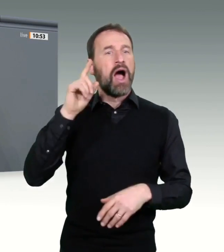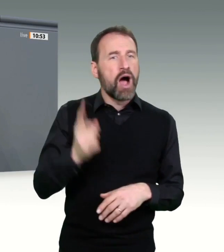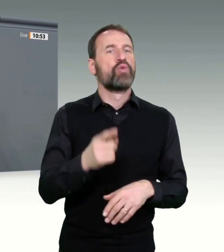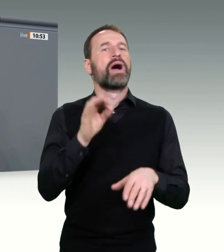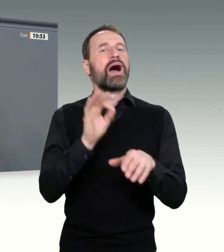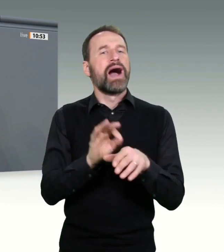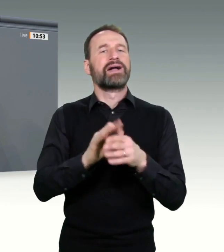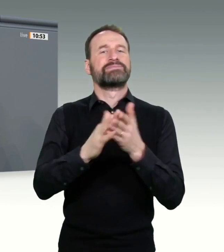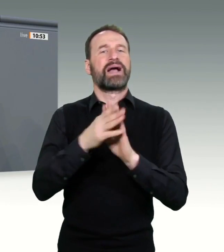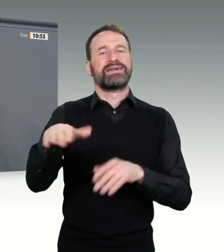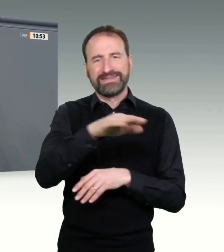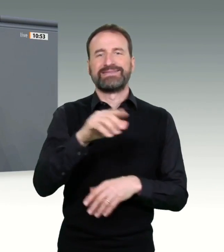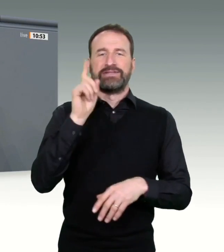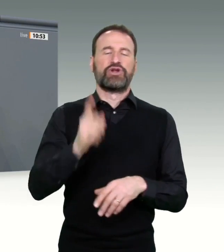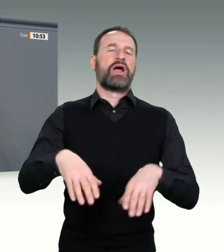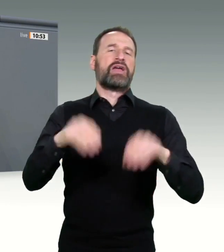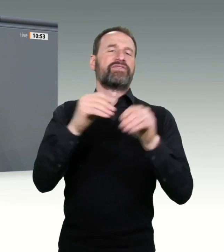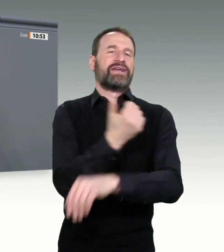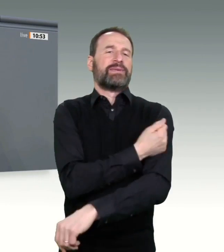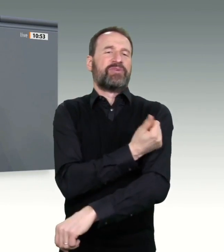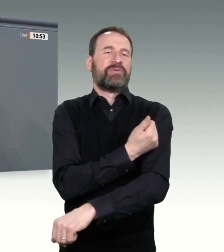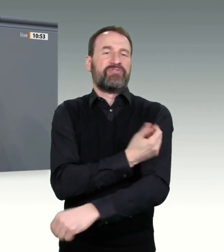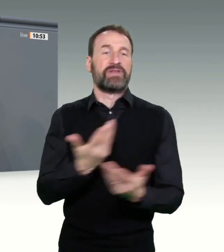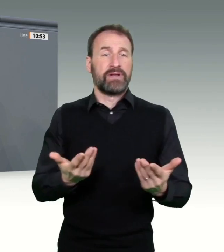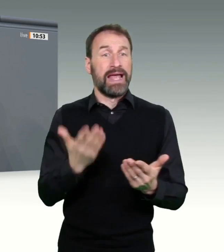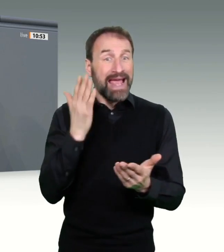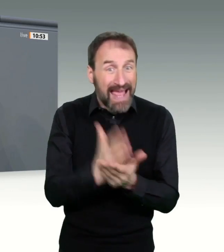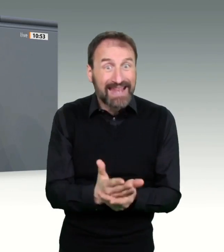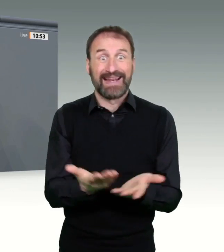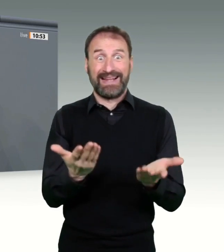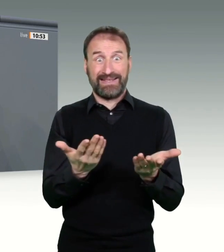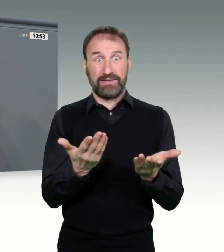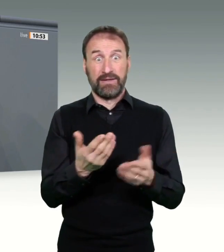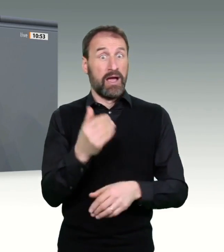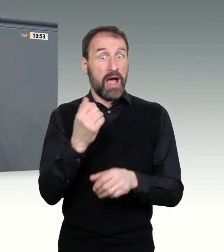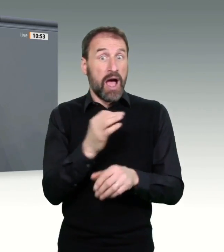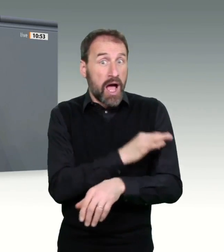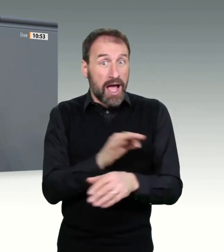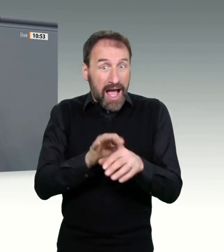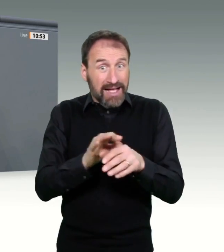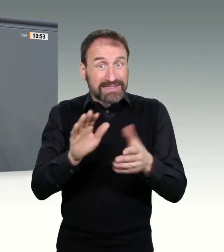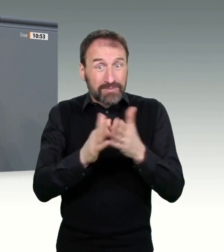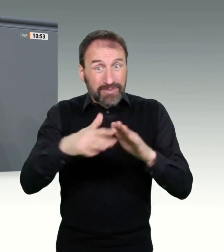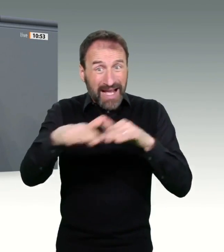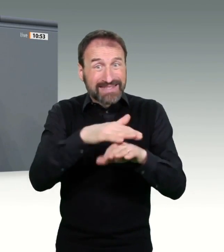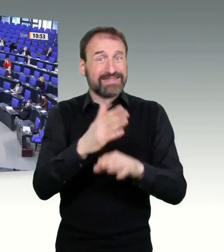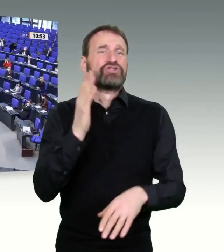Betriebsärzte, damit sie schneller impfen können, einen bundespolitischen Rahmen kriegen, damit sie loslegen können. Das geht um